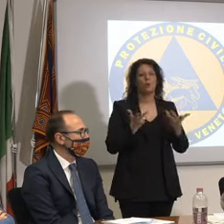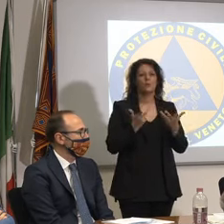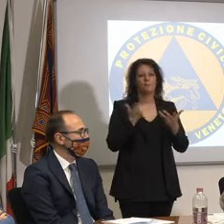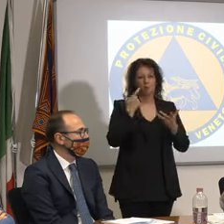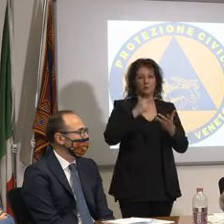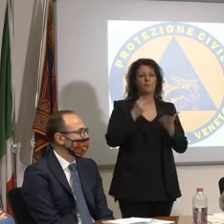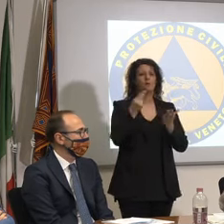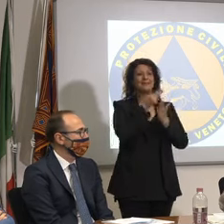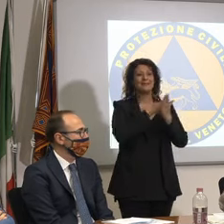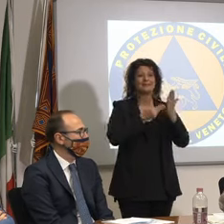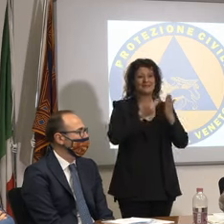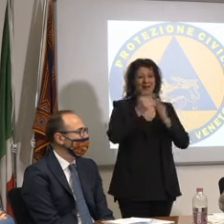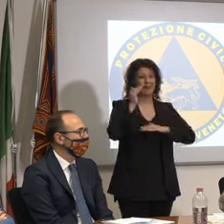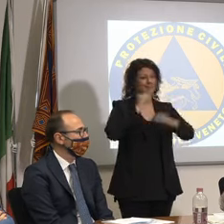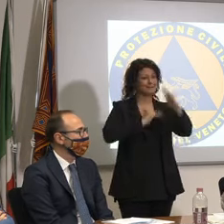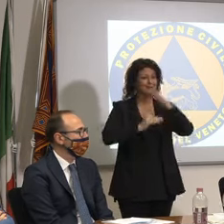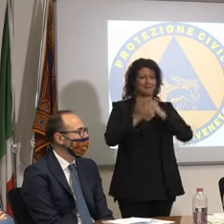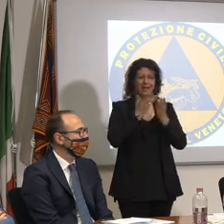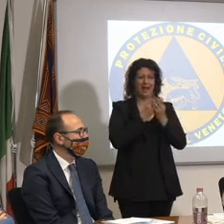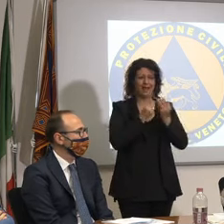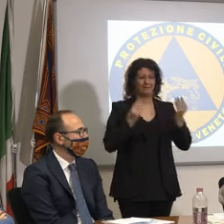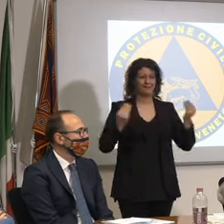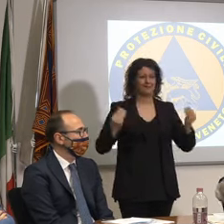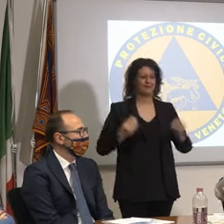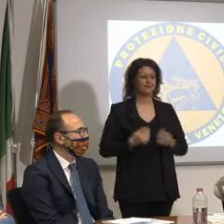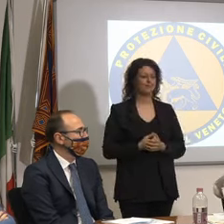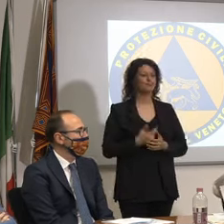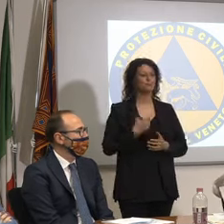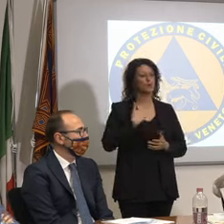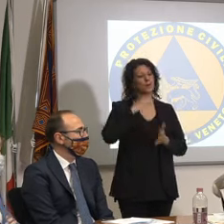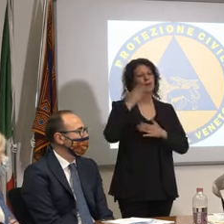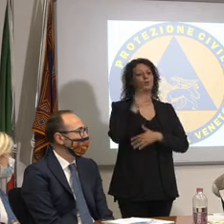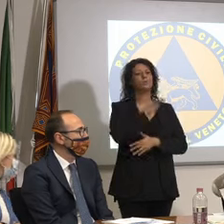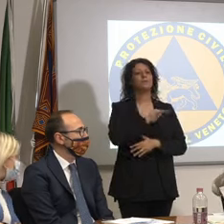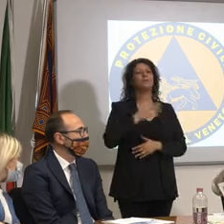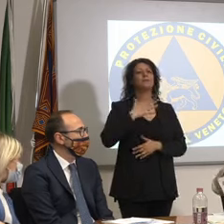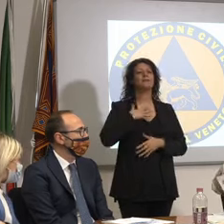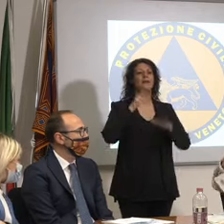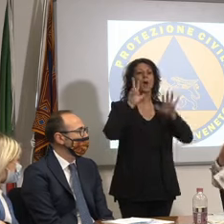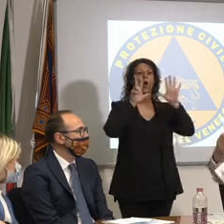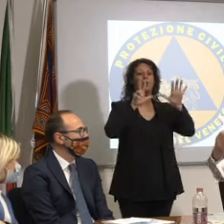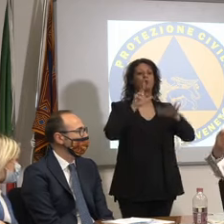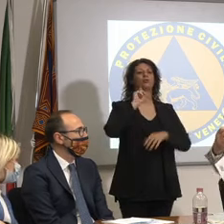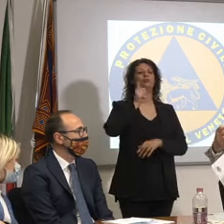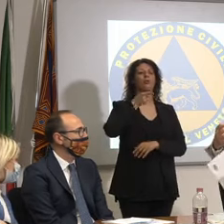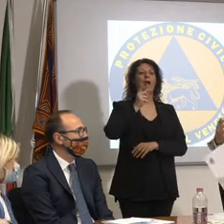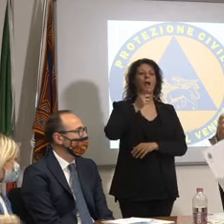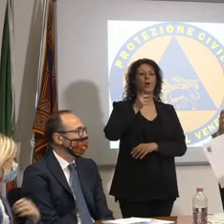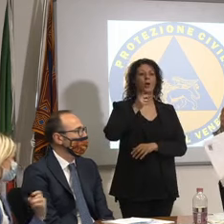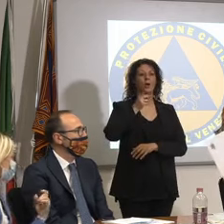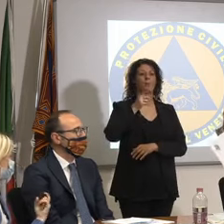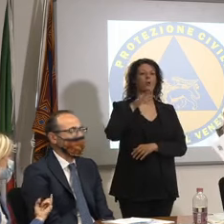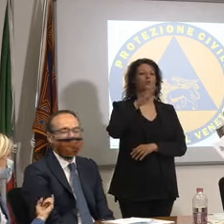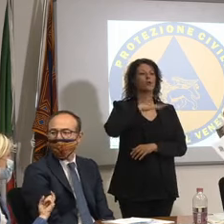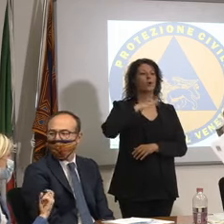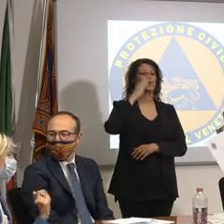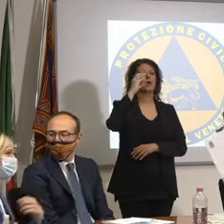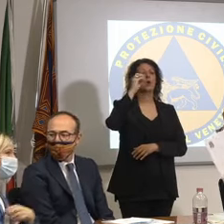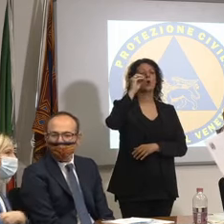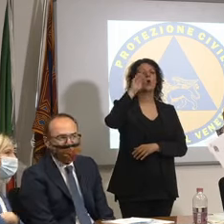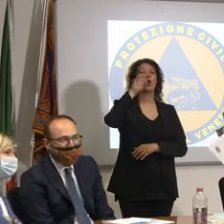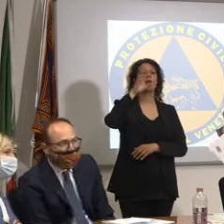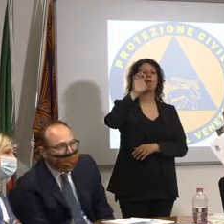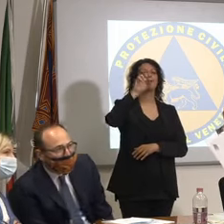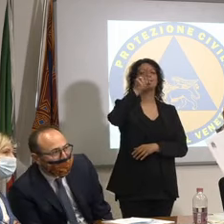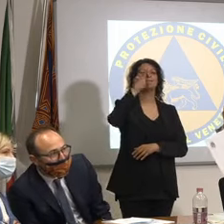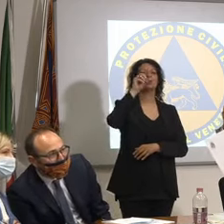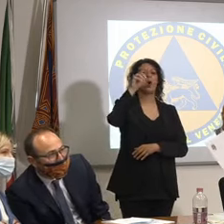Giacomo Lunardi otto anni da Corezzola eccolo qui